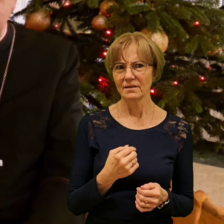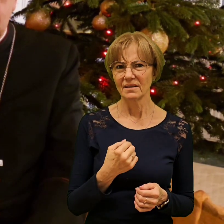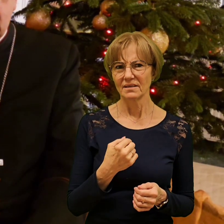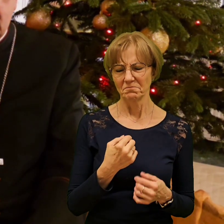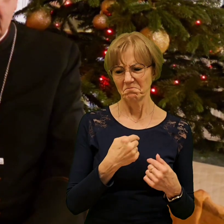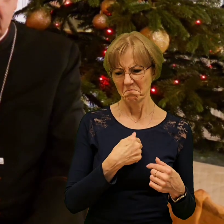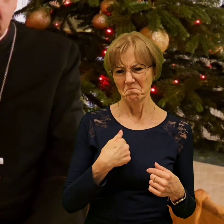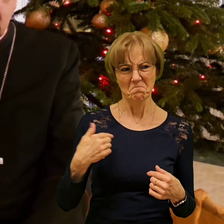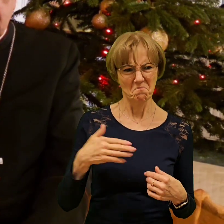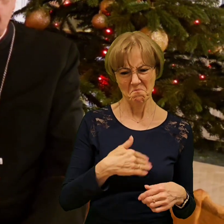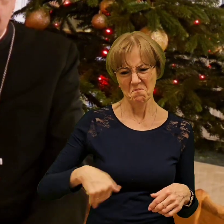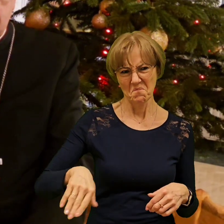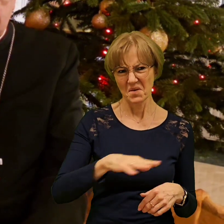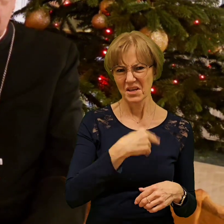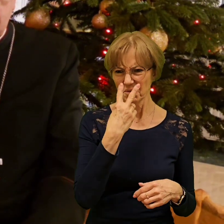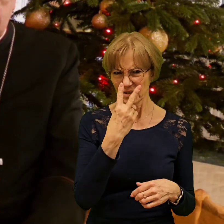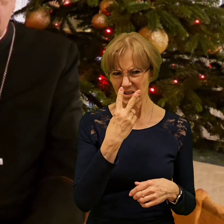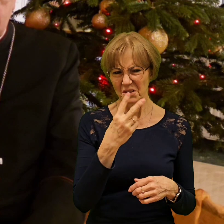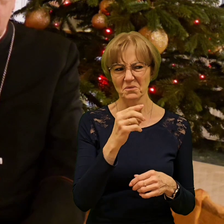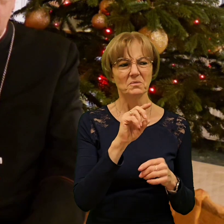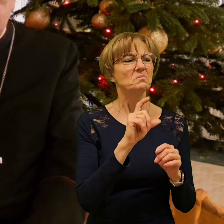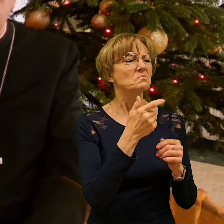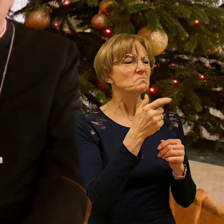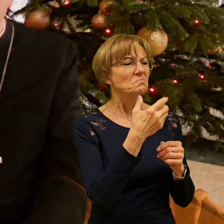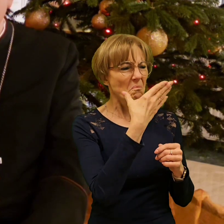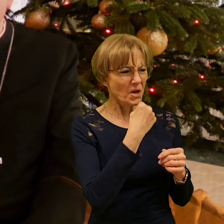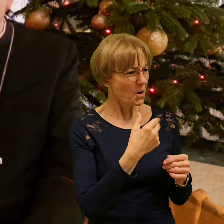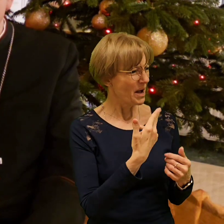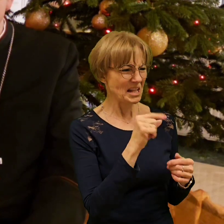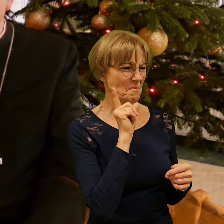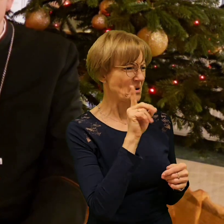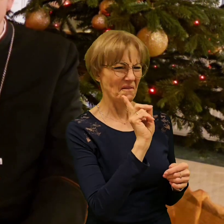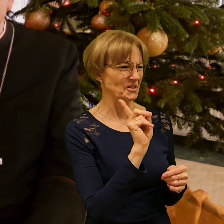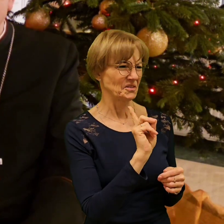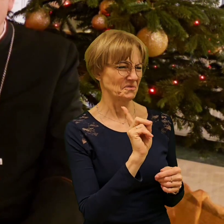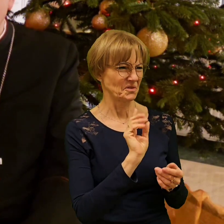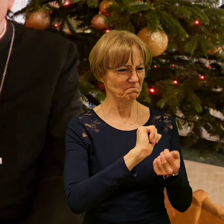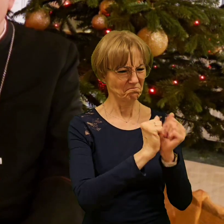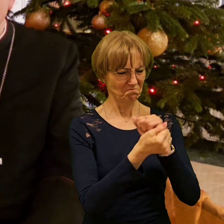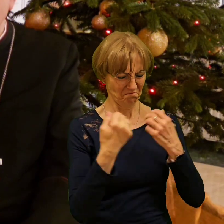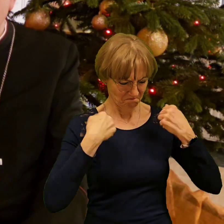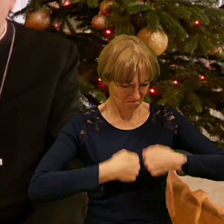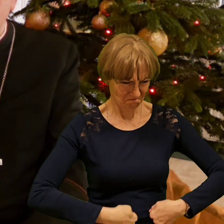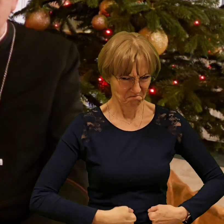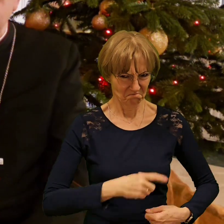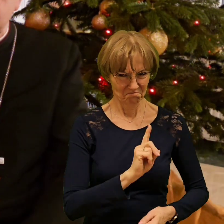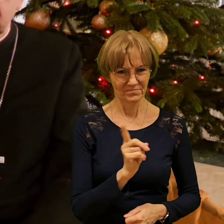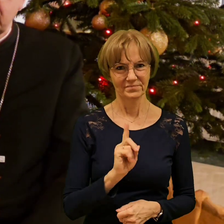Wtedy wszystko, wszystko się wydawało. Ale dopóki, dopóki,